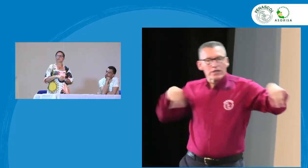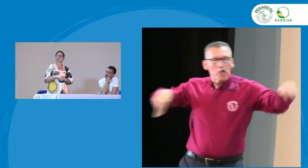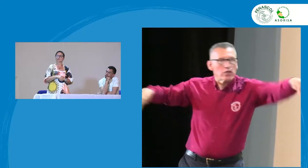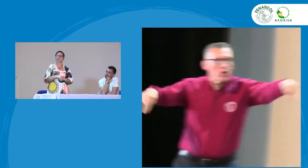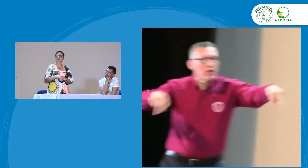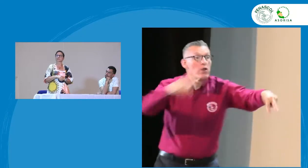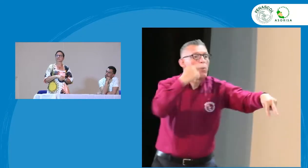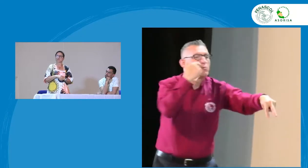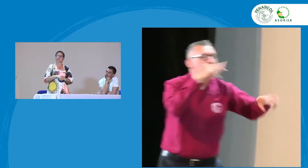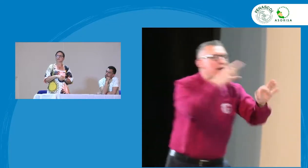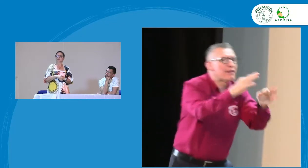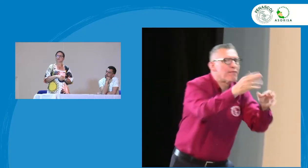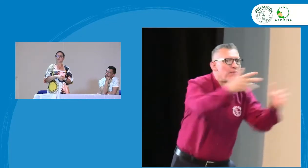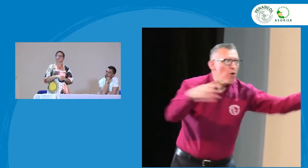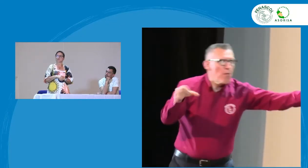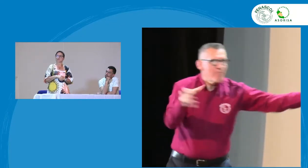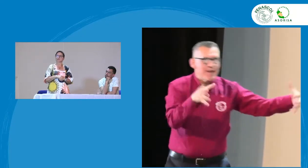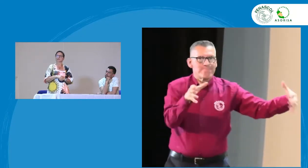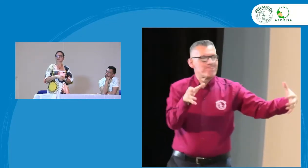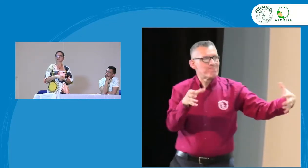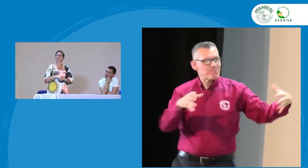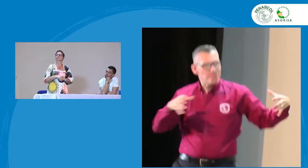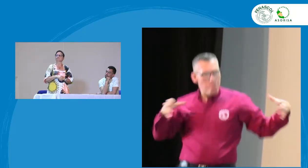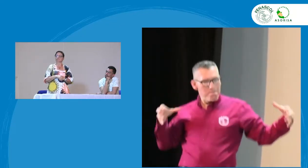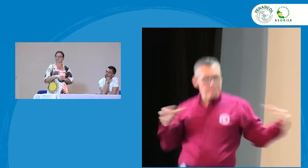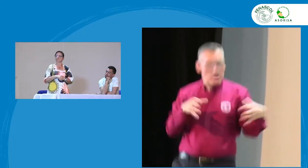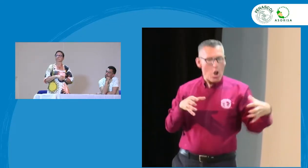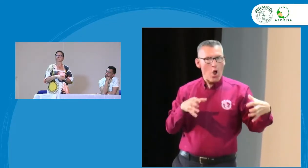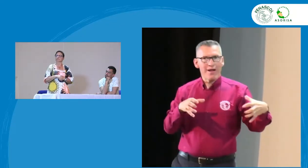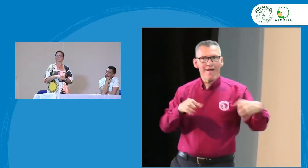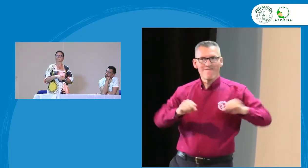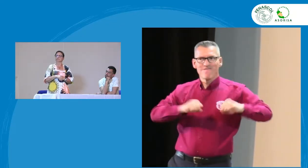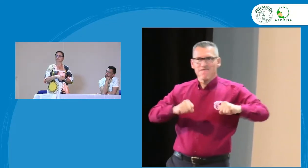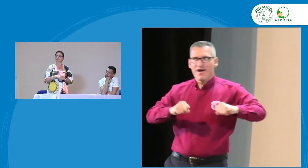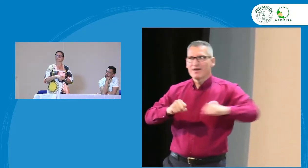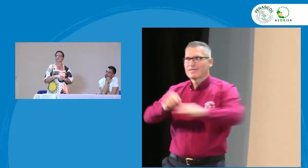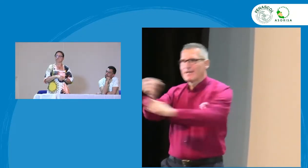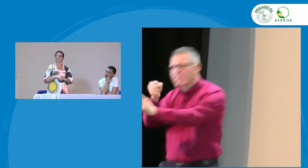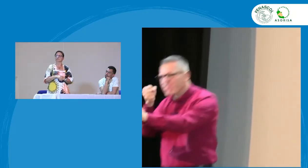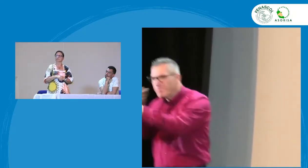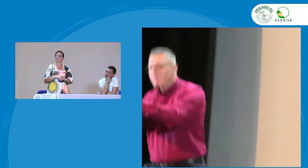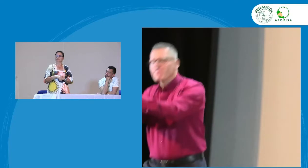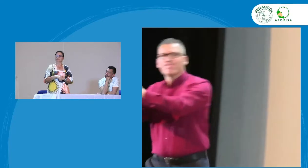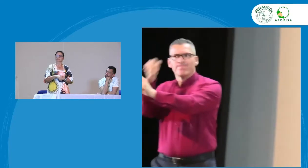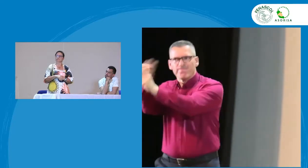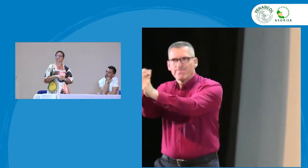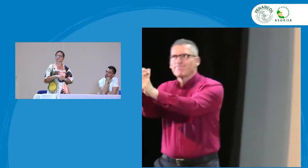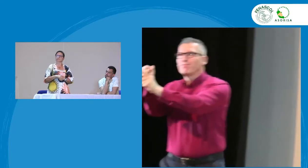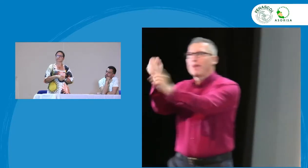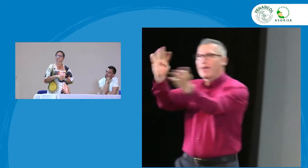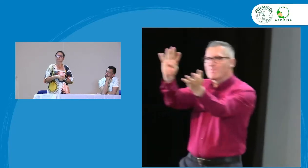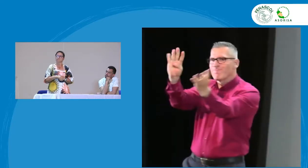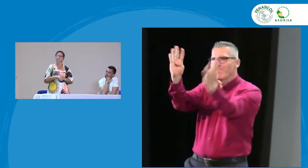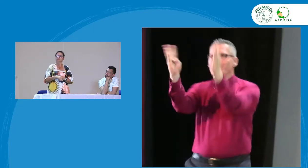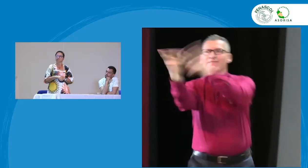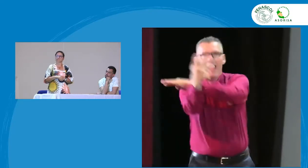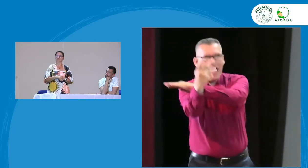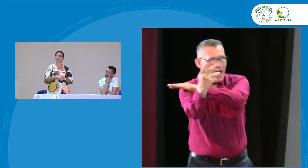FENASCOL y otros actores que están en el sector para que nos unamos y hagamos este trabajo unidos